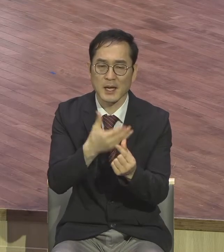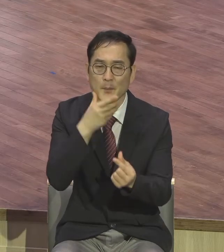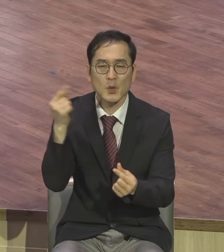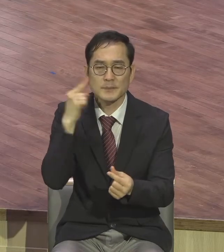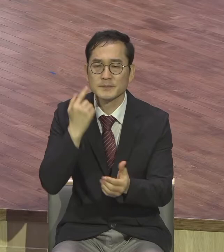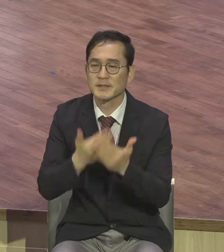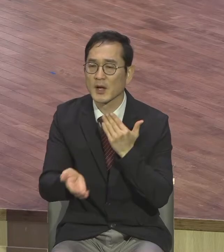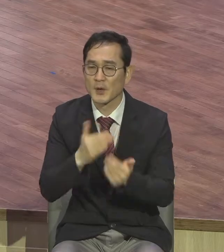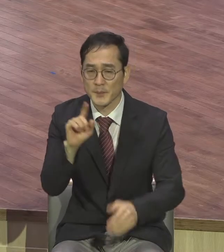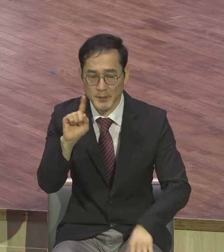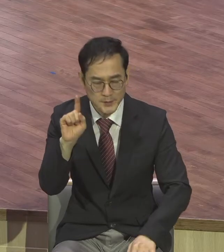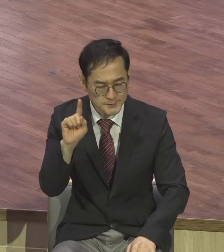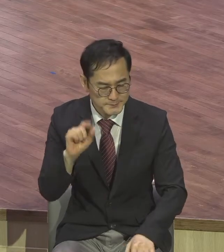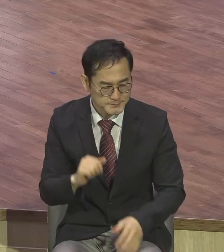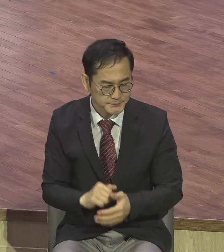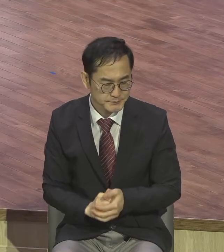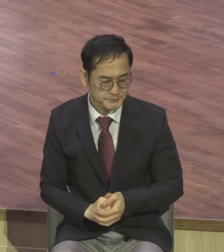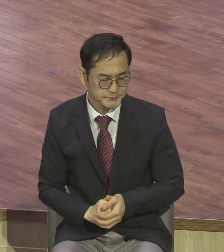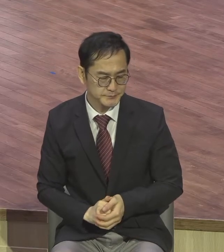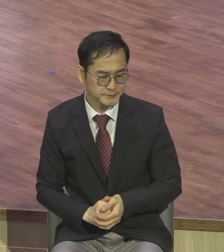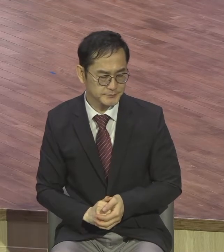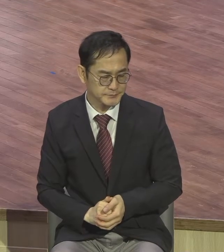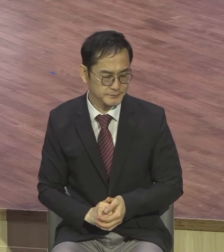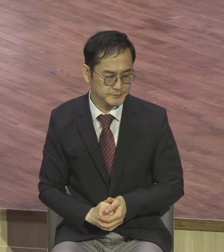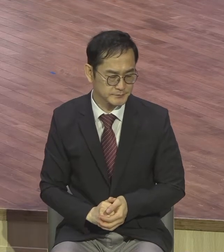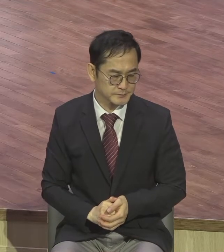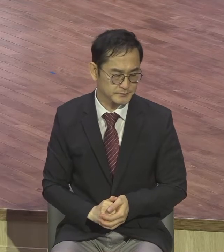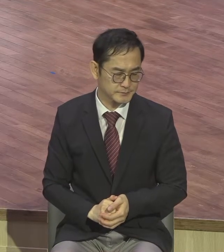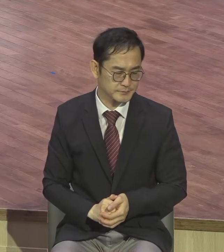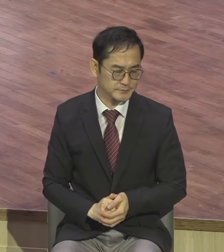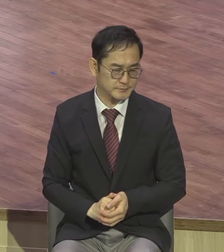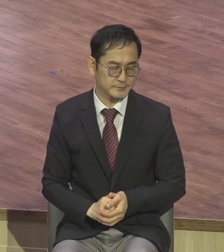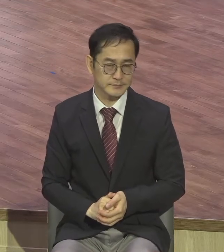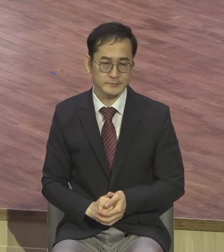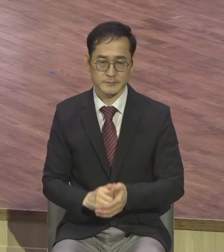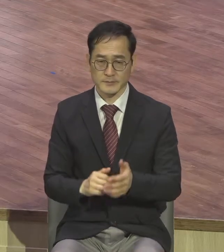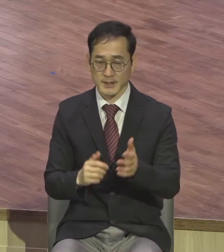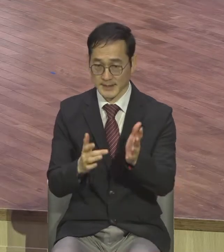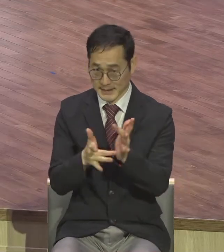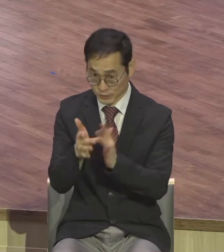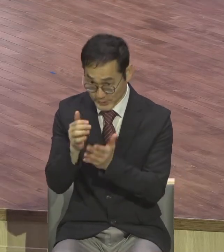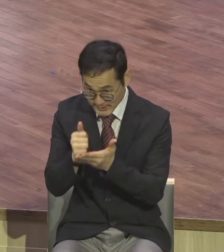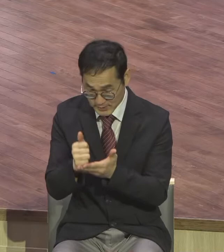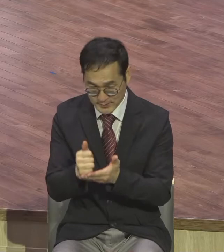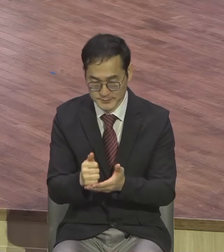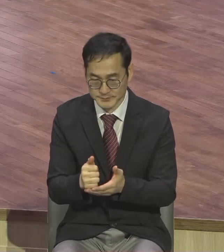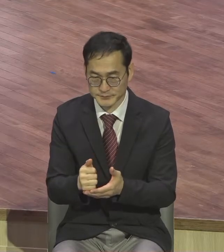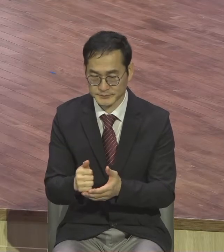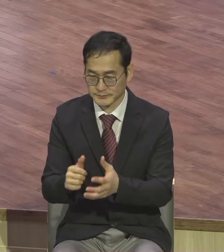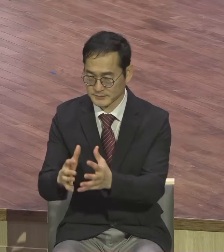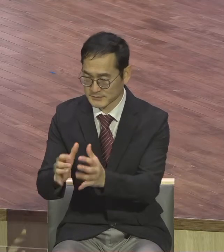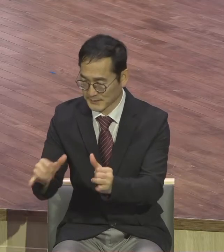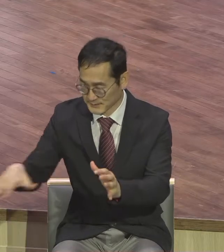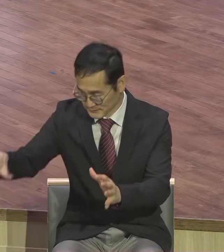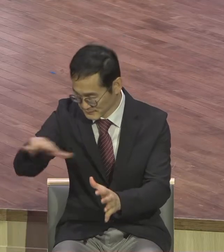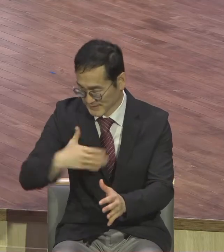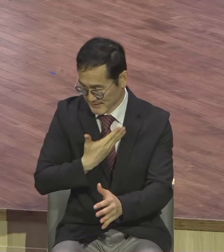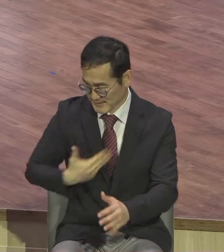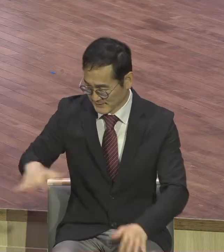1절로 3절을 봅니다. 이에 예수께서 무리와 제자들에게 말씀하여 이르시되